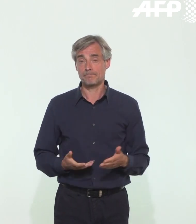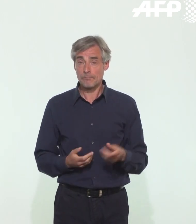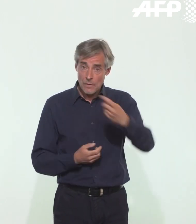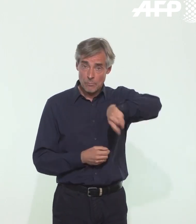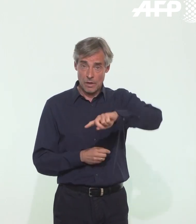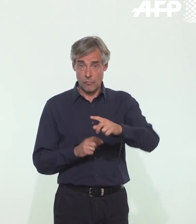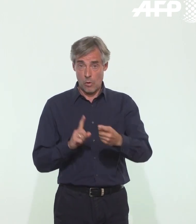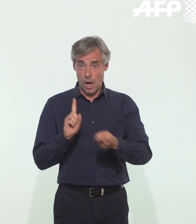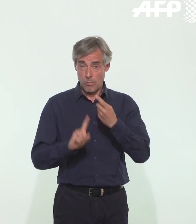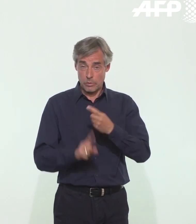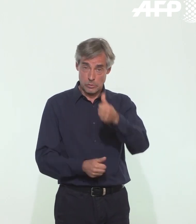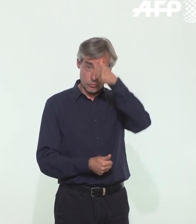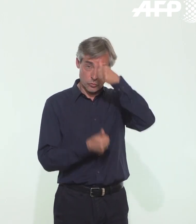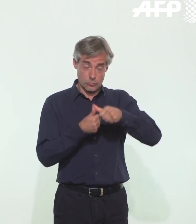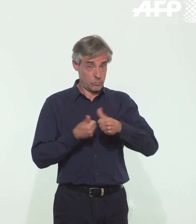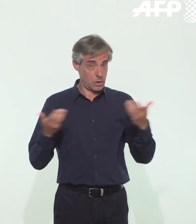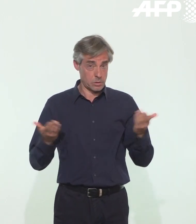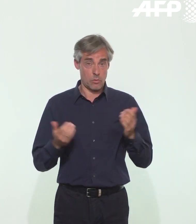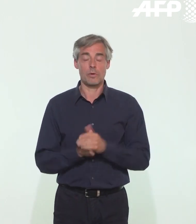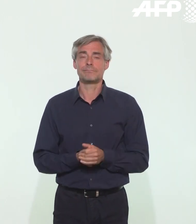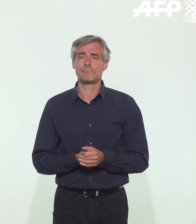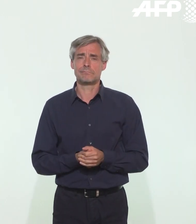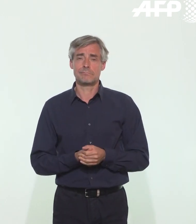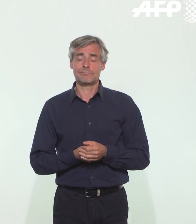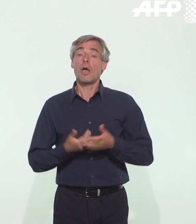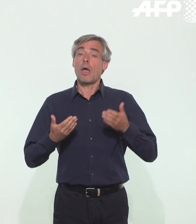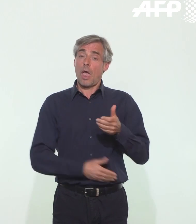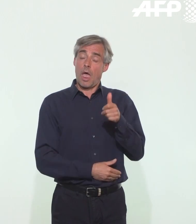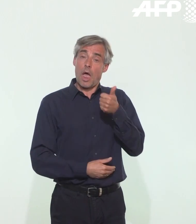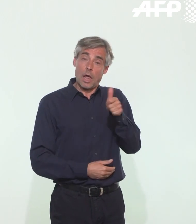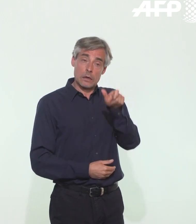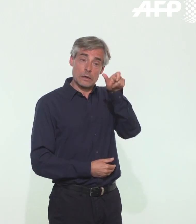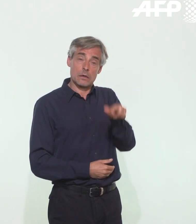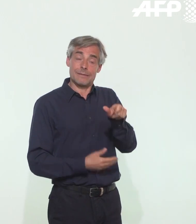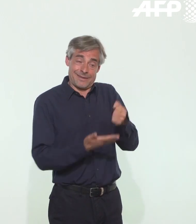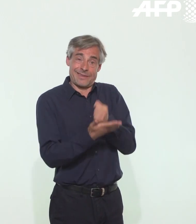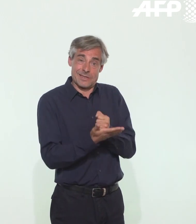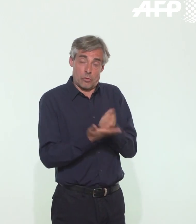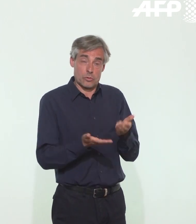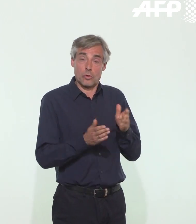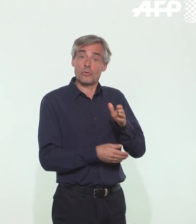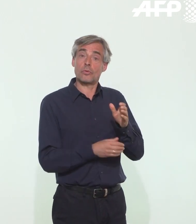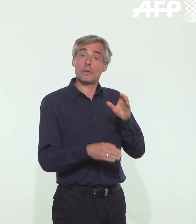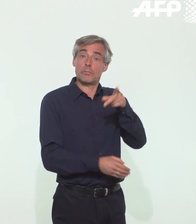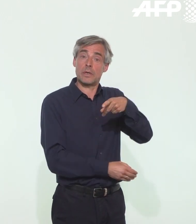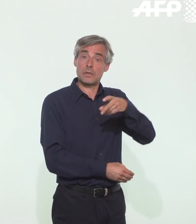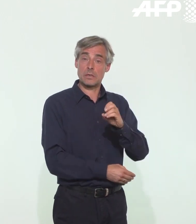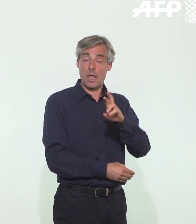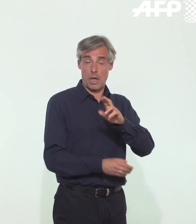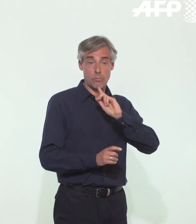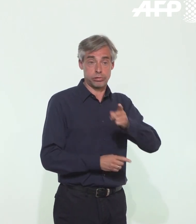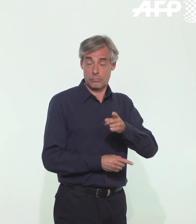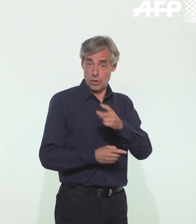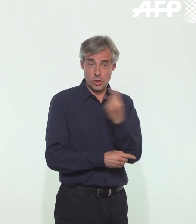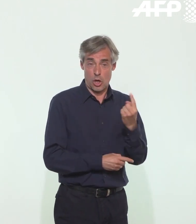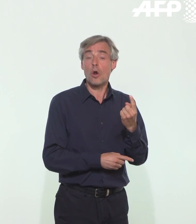pour chaque citoyen aujourd'hui, c'est que le seul test virologique est actuellement prescrit. Pourquoi ? Pourquoi est-ce le seul